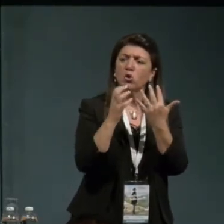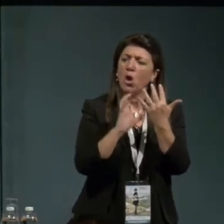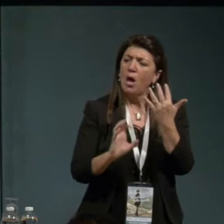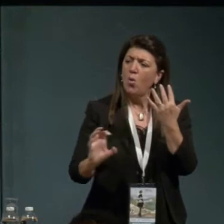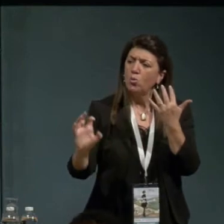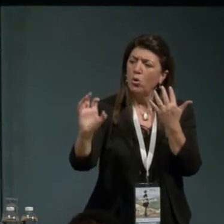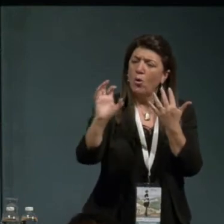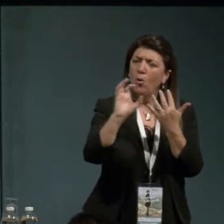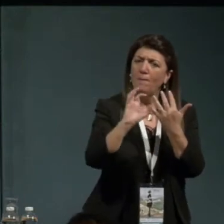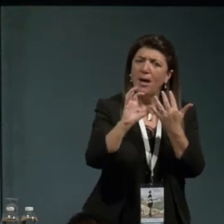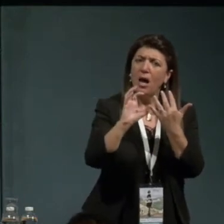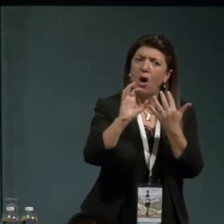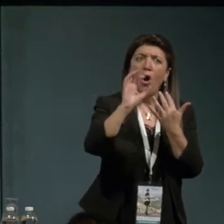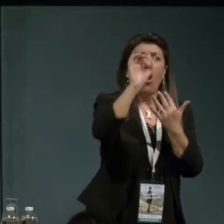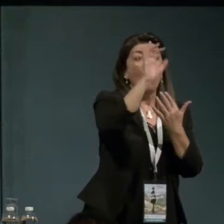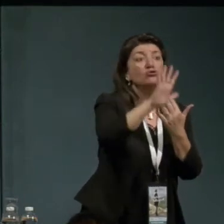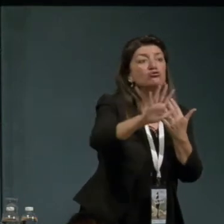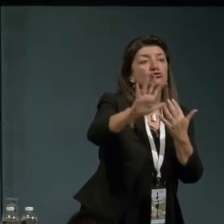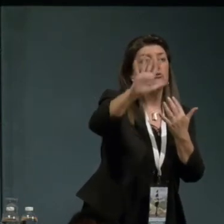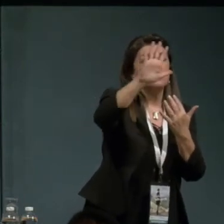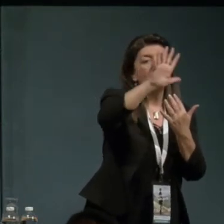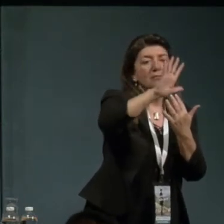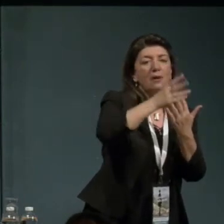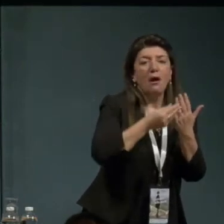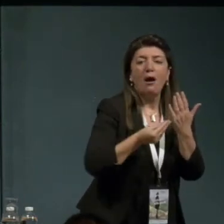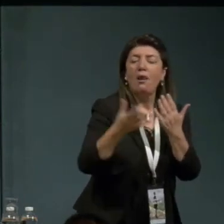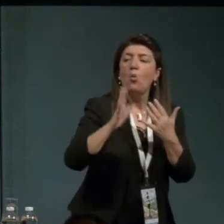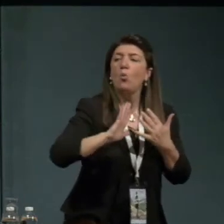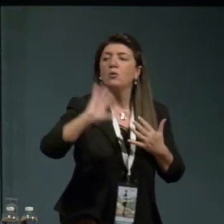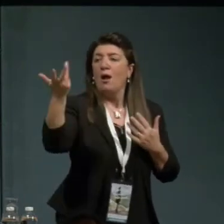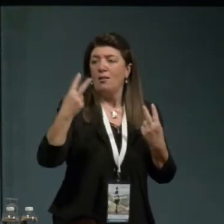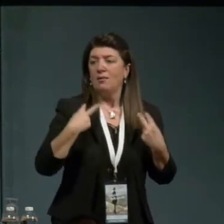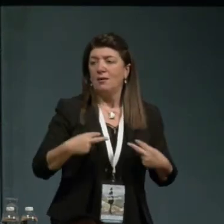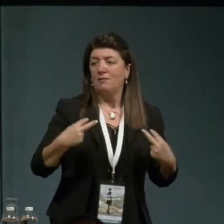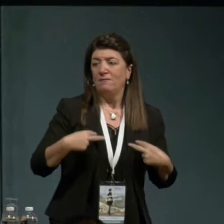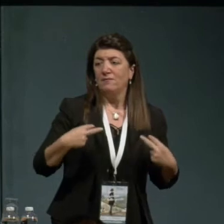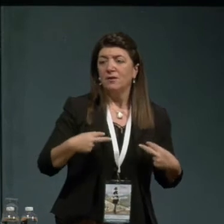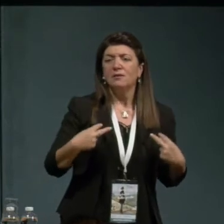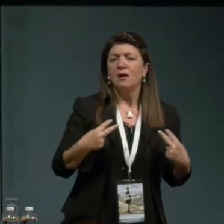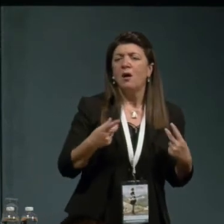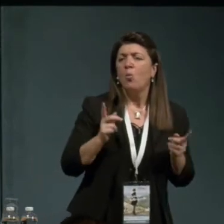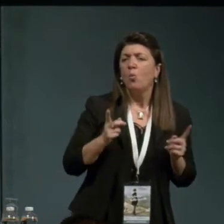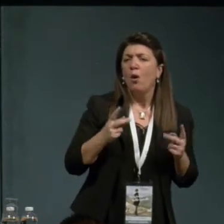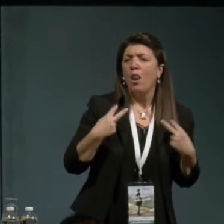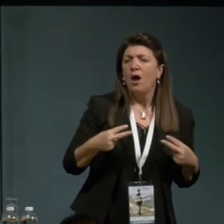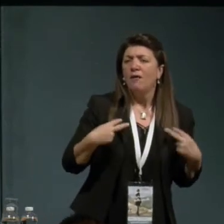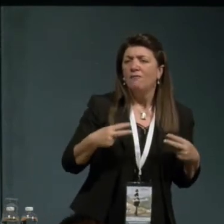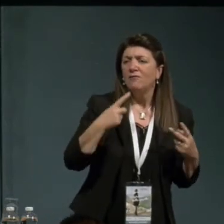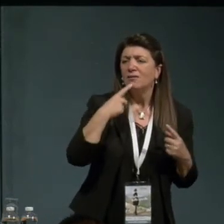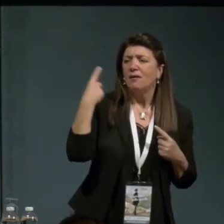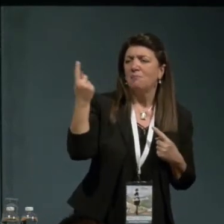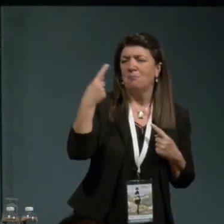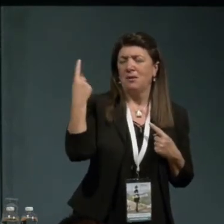'aspirazione a un'altra vita, una vita migliore, una vita con più di libertà, di